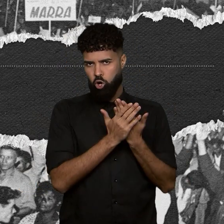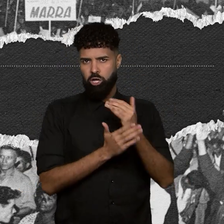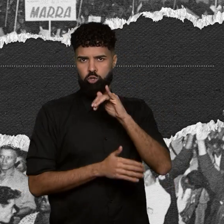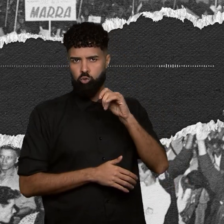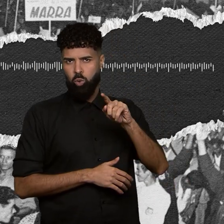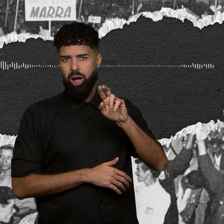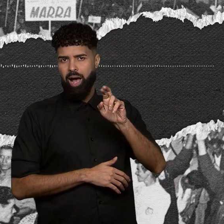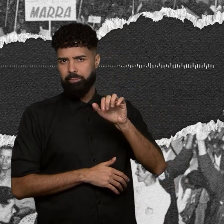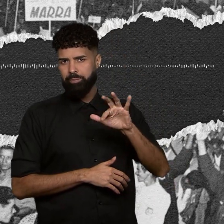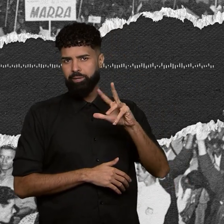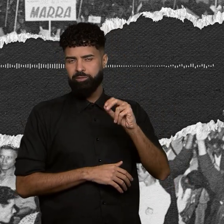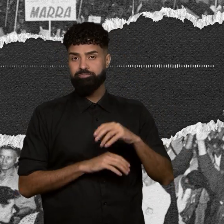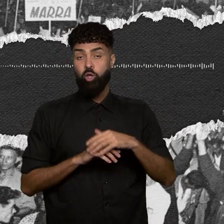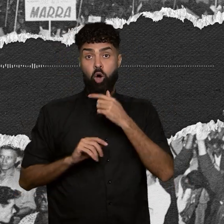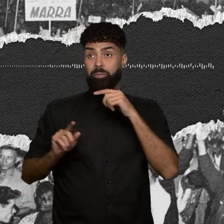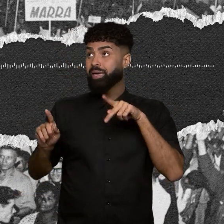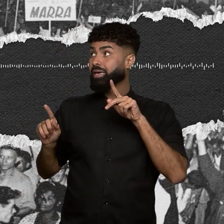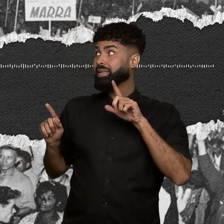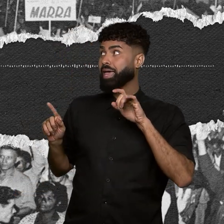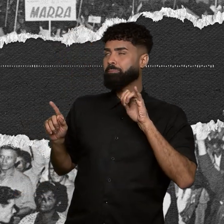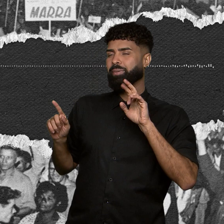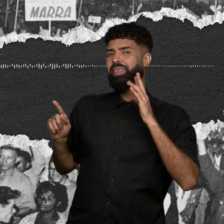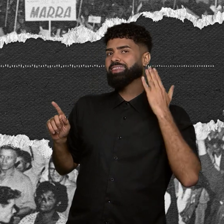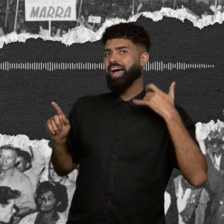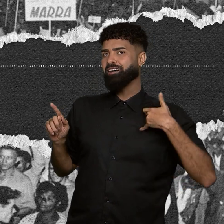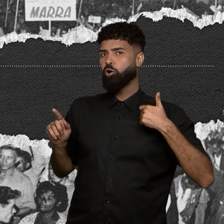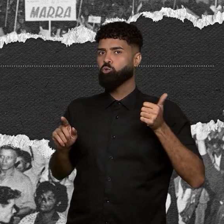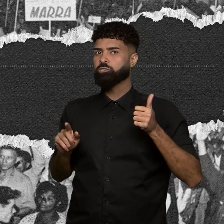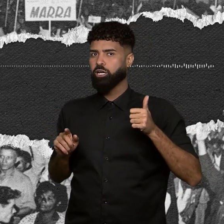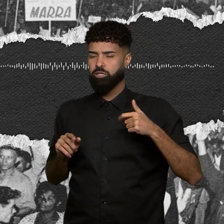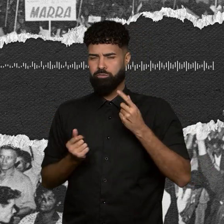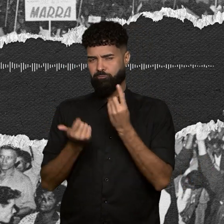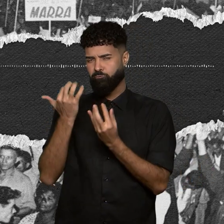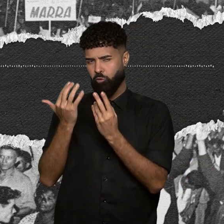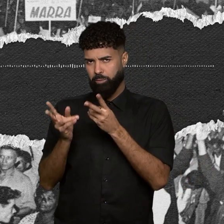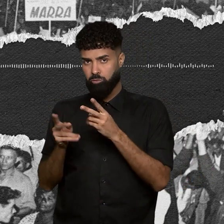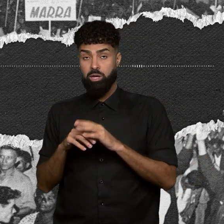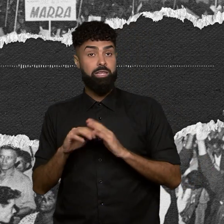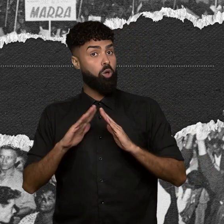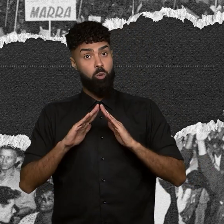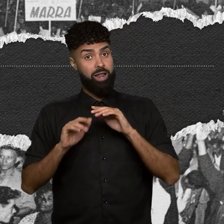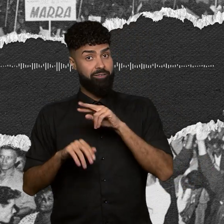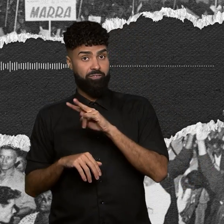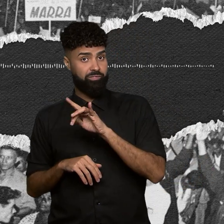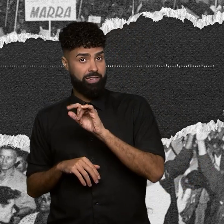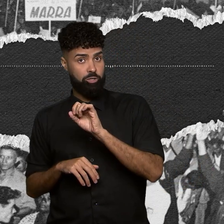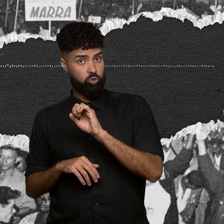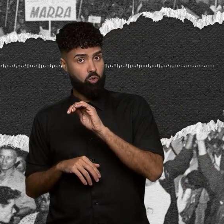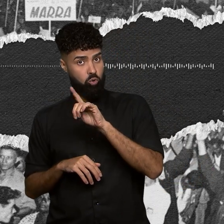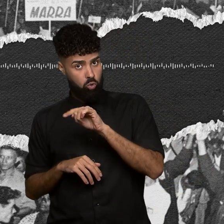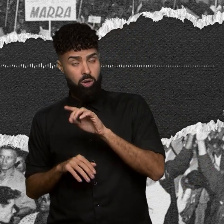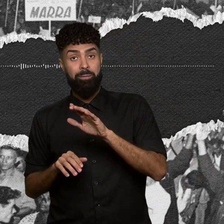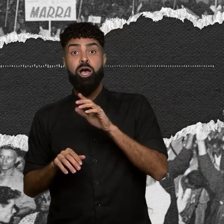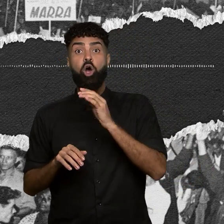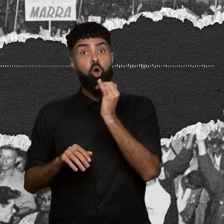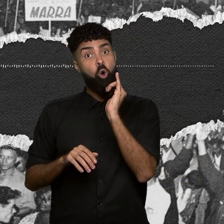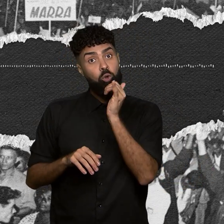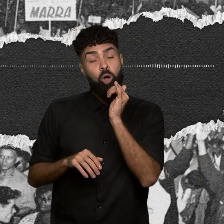Kleber Pieruzzi tinha 11 anos no dia do incêndio e não morava na Vila Socor. Mas conta que a mãe dele, a professora Edith,